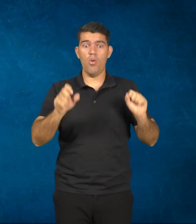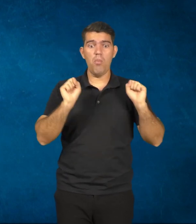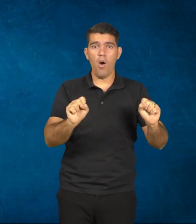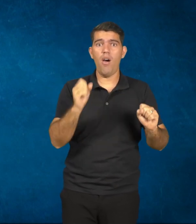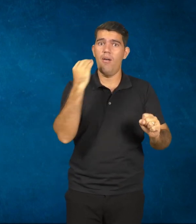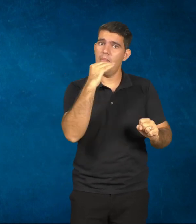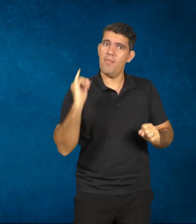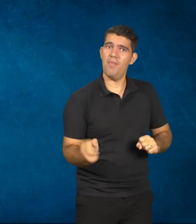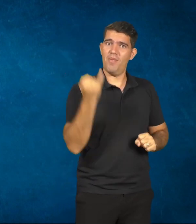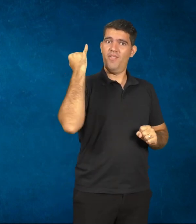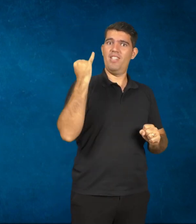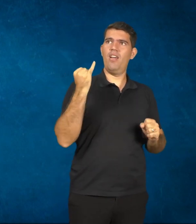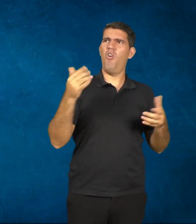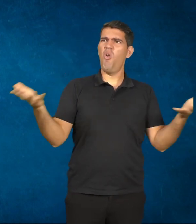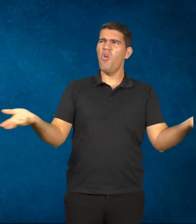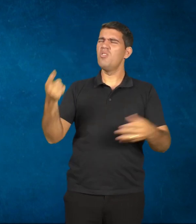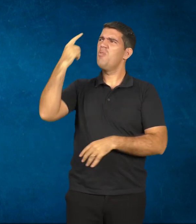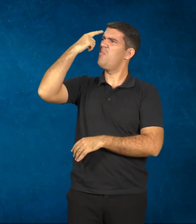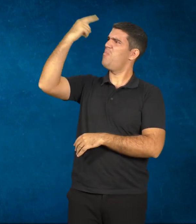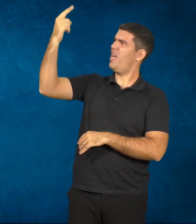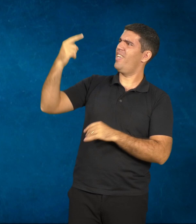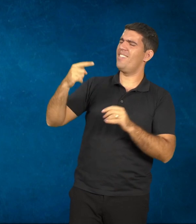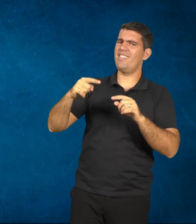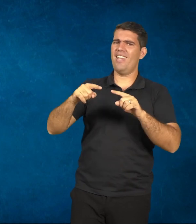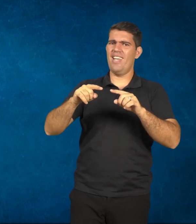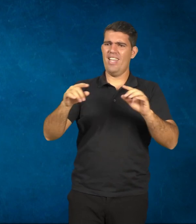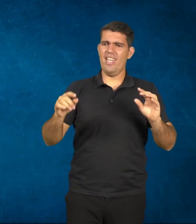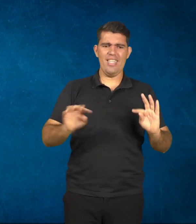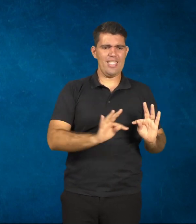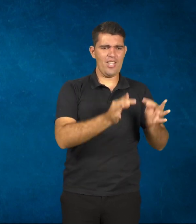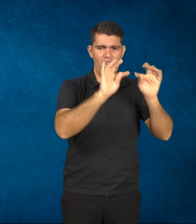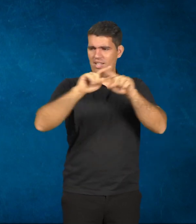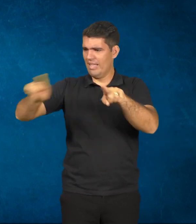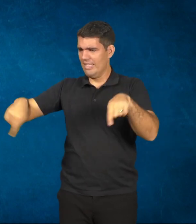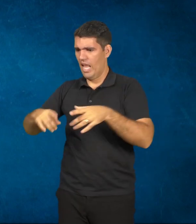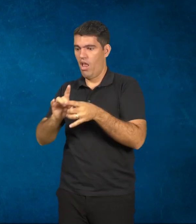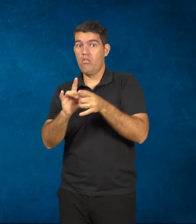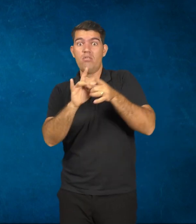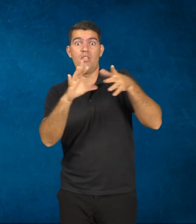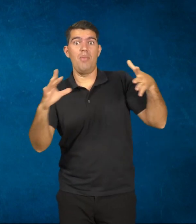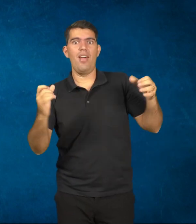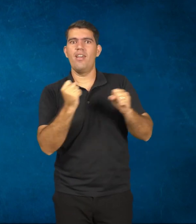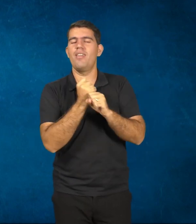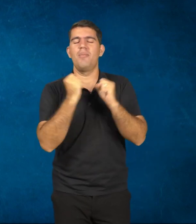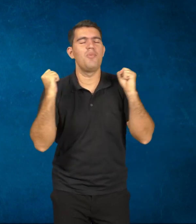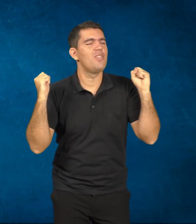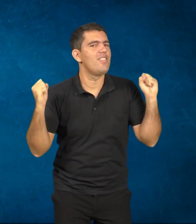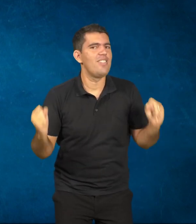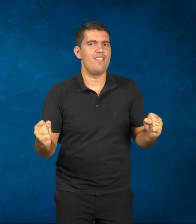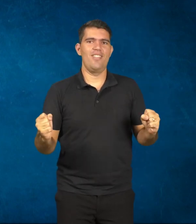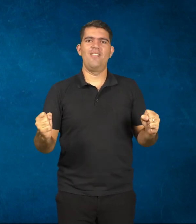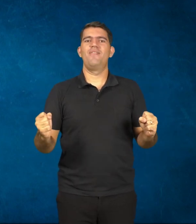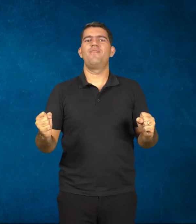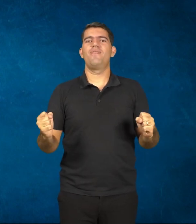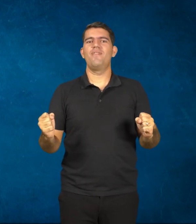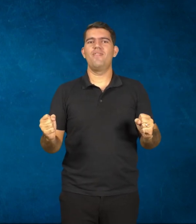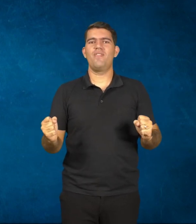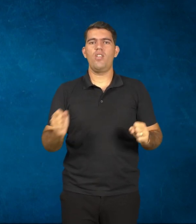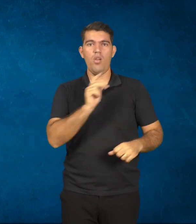Talvez hoje seja quase impossível fazer uma separação da mesma dos estudos e a sala de aula. O professor que não trouxe